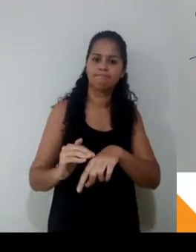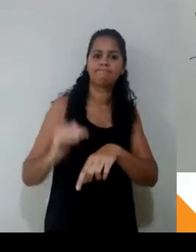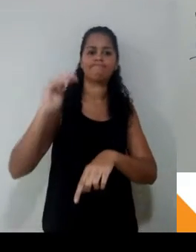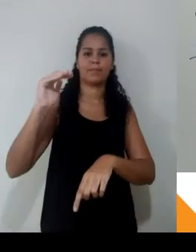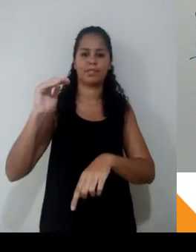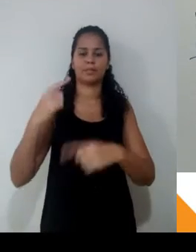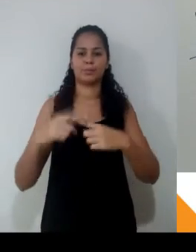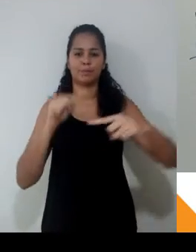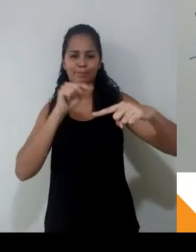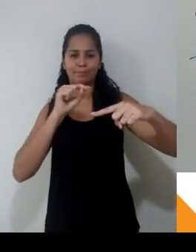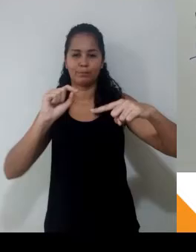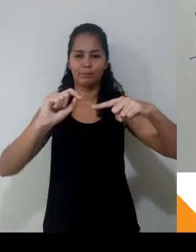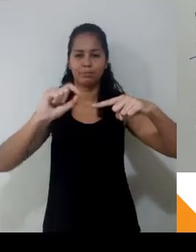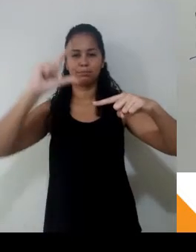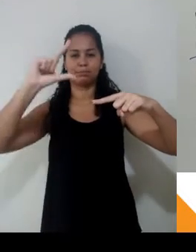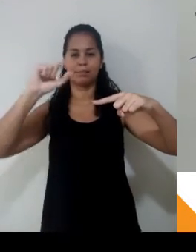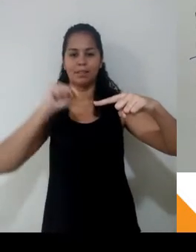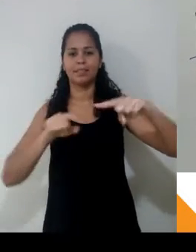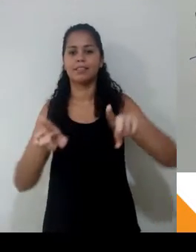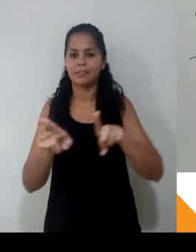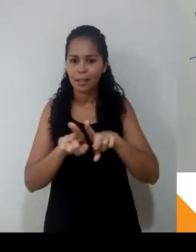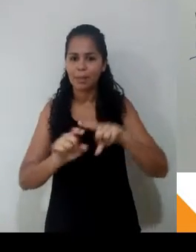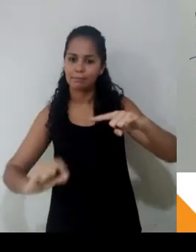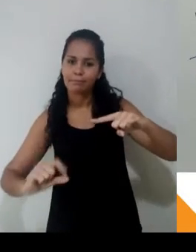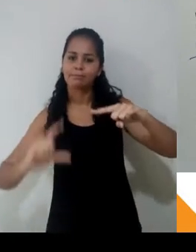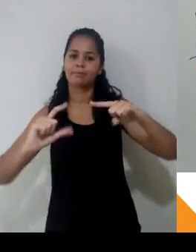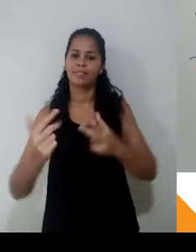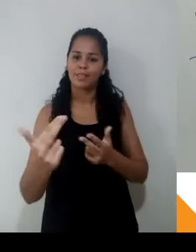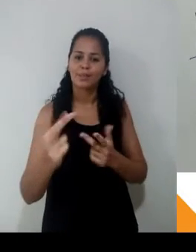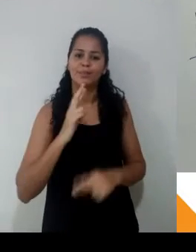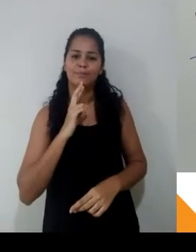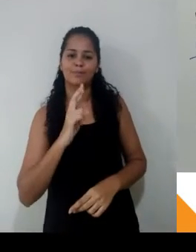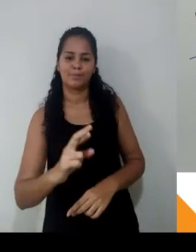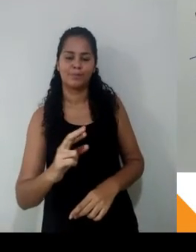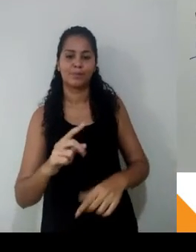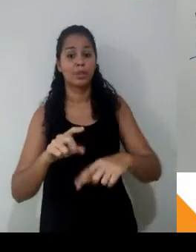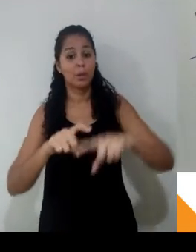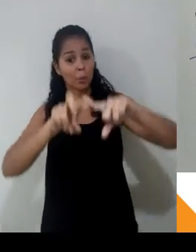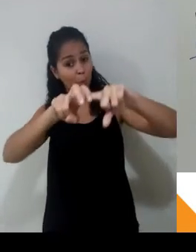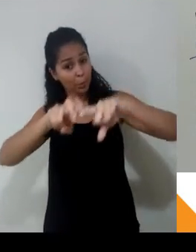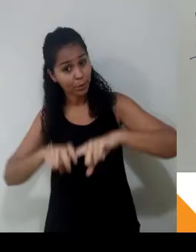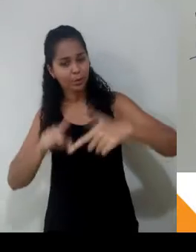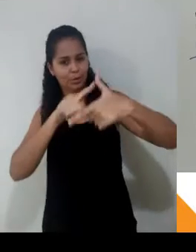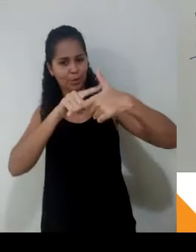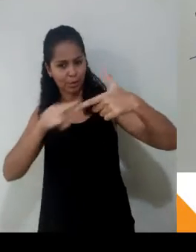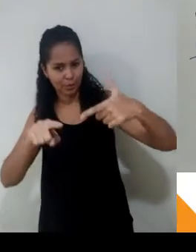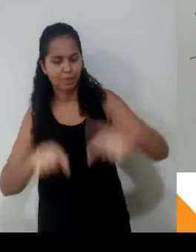Agora, pensa que o V que está dividindo, ele passa para o outro lado multiplicando. V vezes ΔT. Se eu tiver